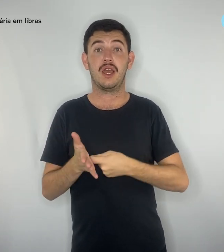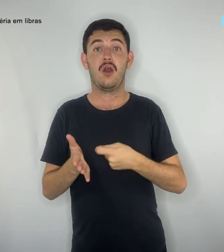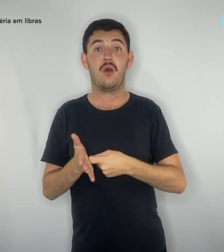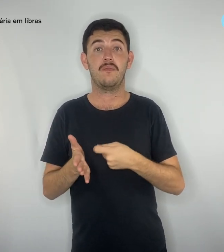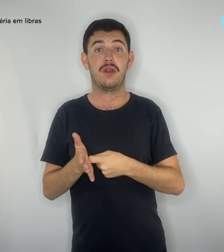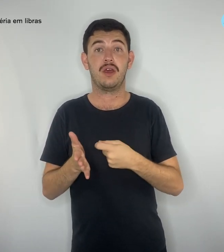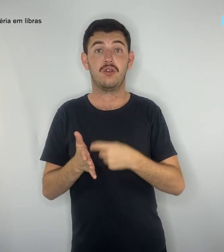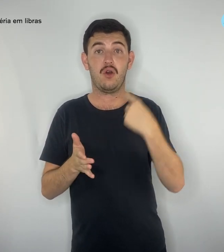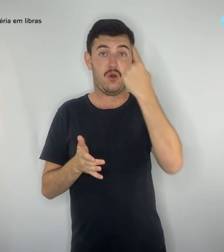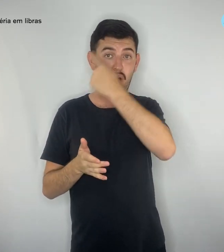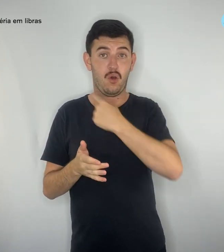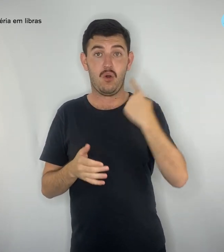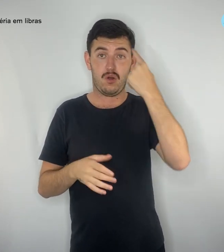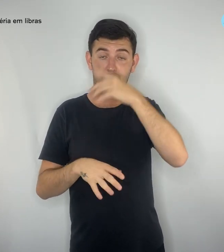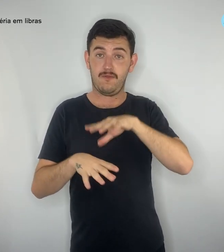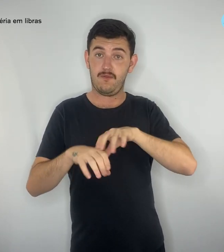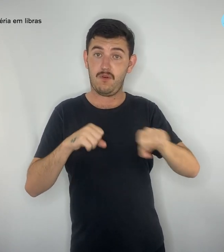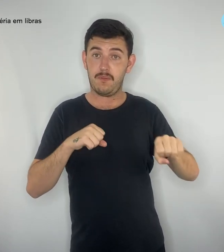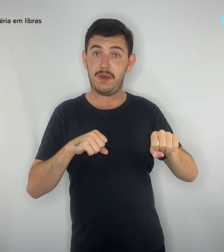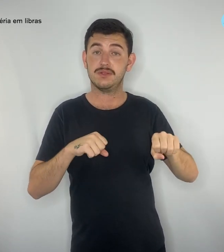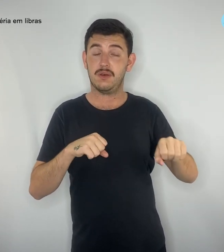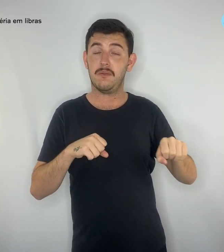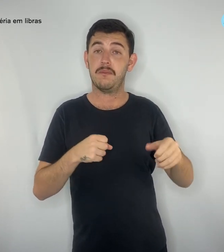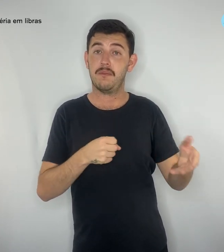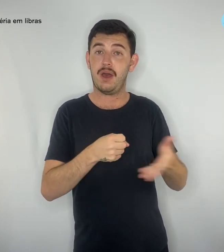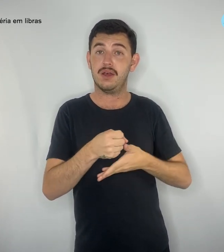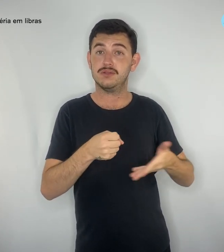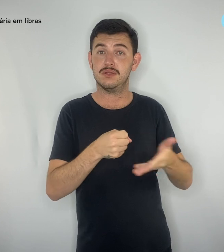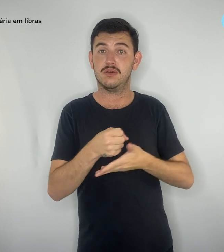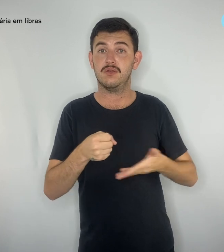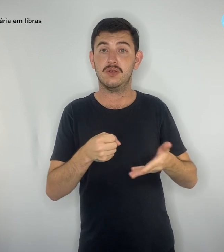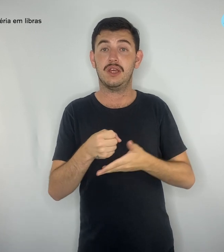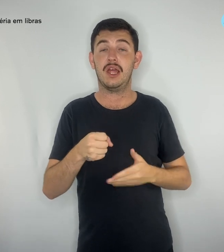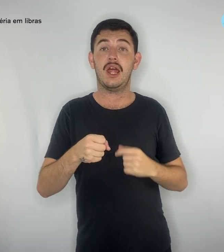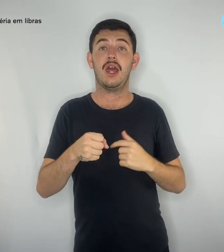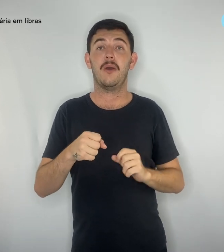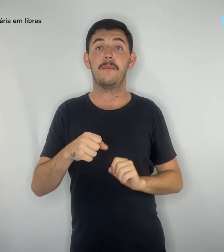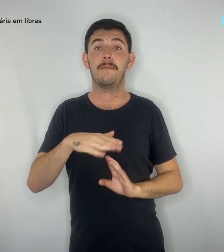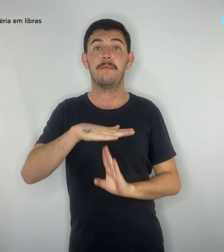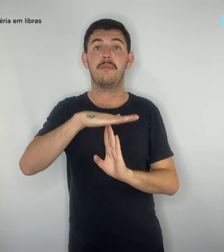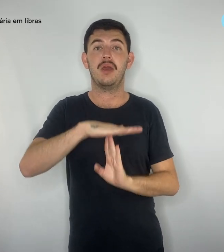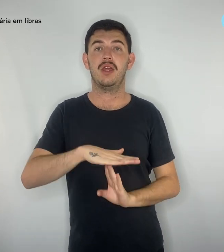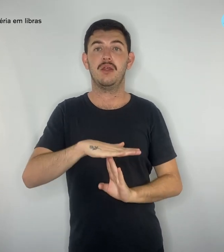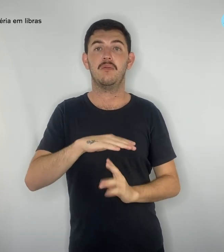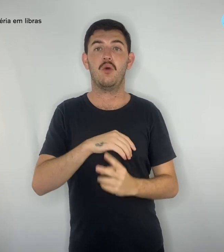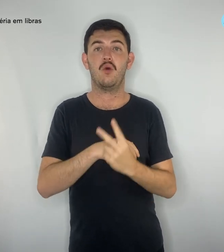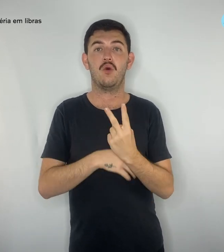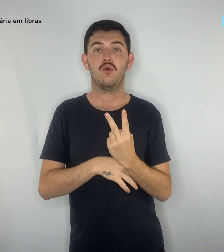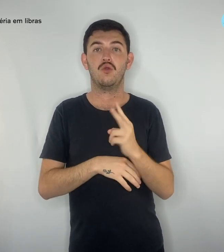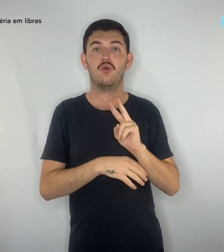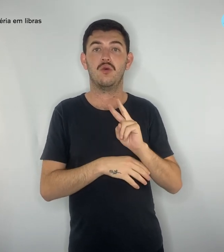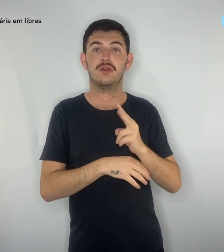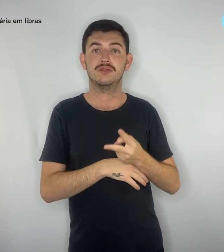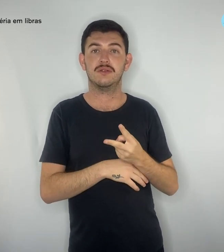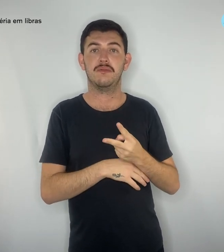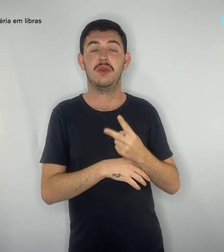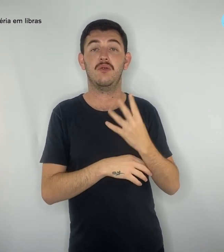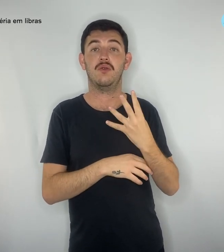formação geral básica de, no mínimo, 2.400 horas para o ensino médio.